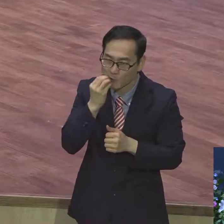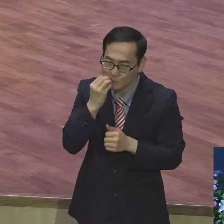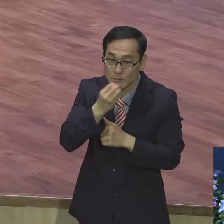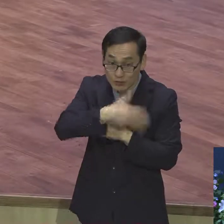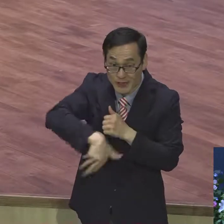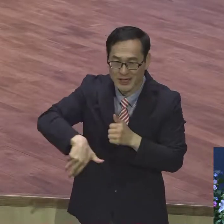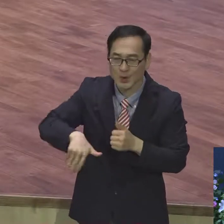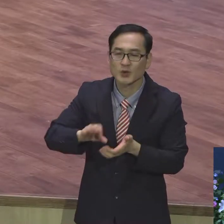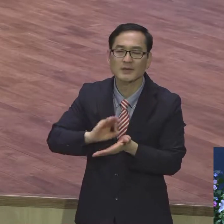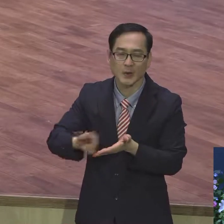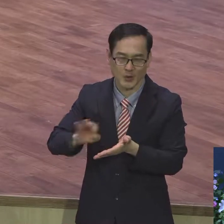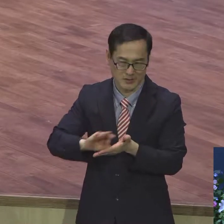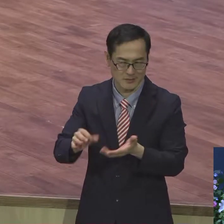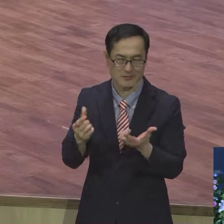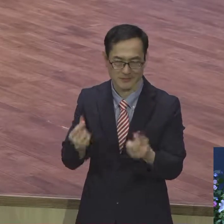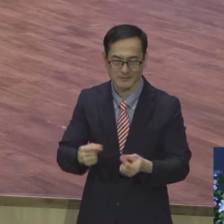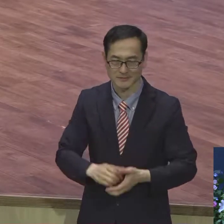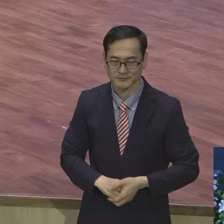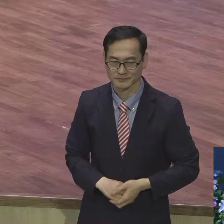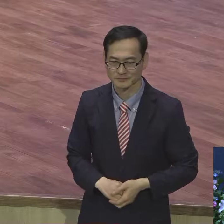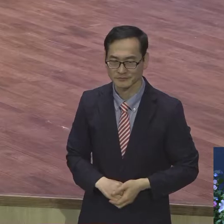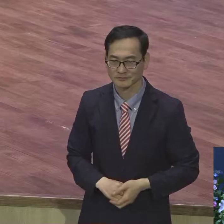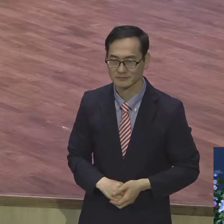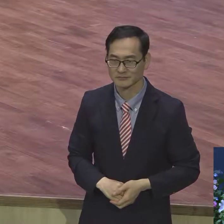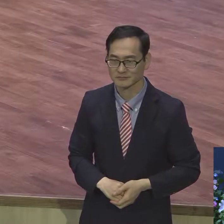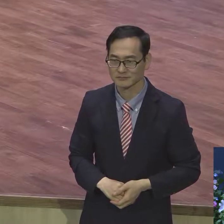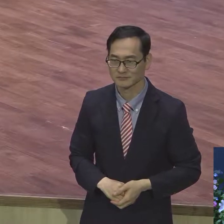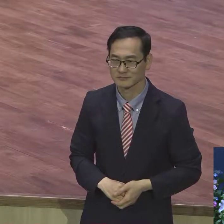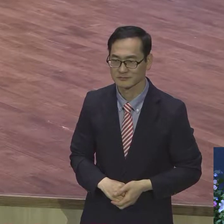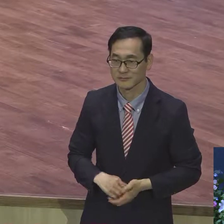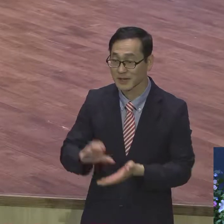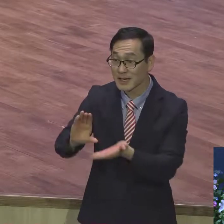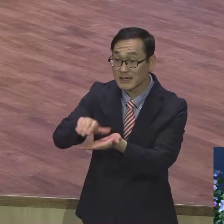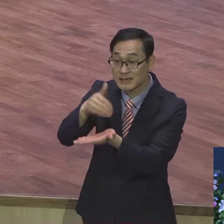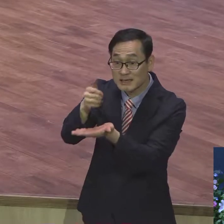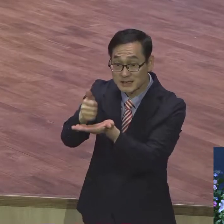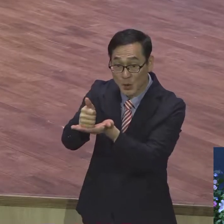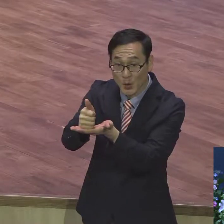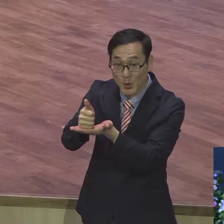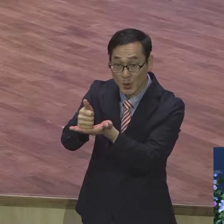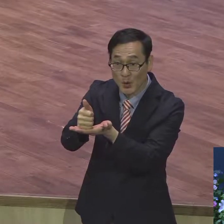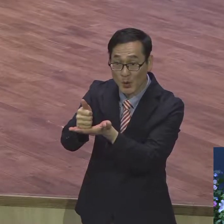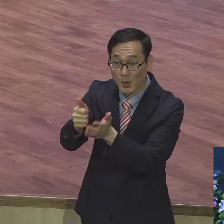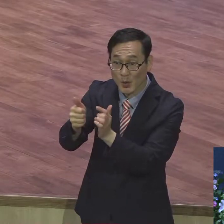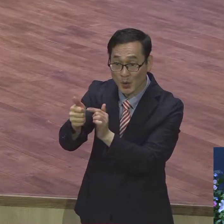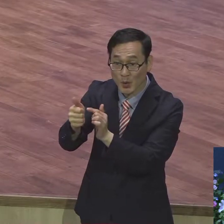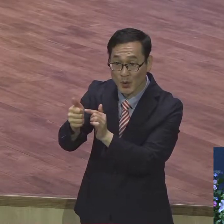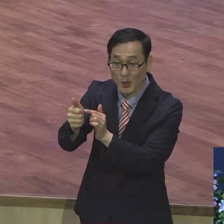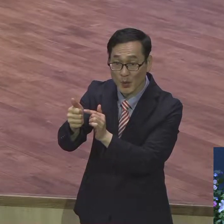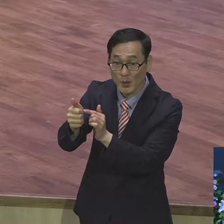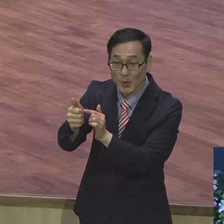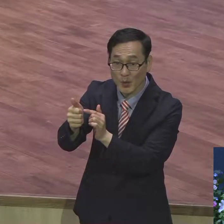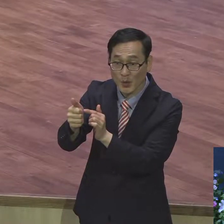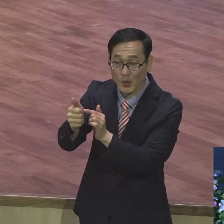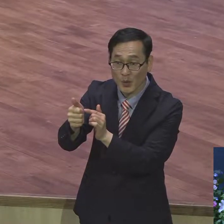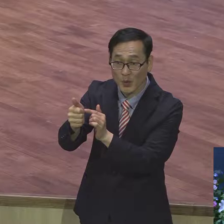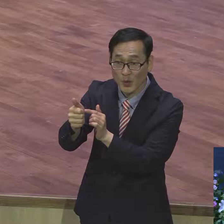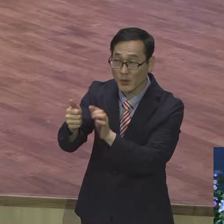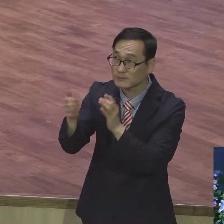그리스도로서의 삶을 그렇게 여러분 사는 그리스도를 대입을 다치고 그리스도의 포커스를 딱 맞추고 그리스도의